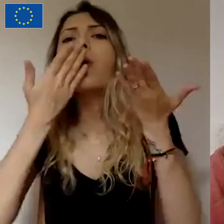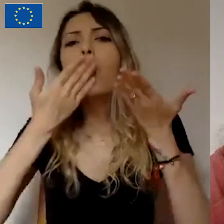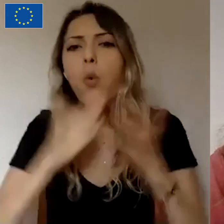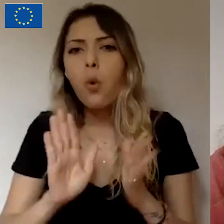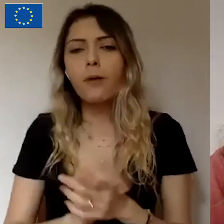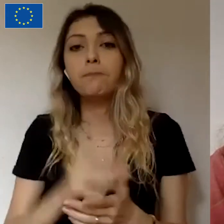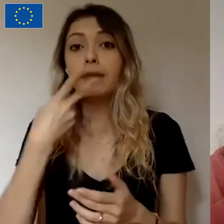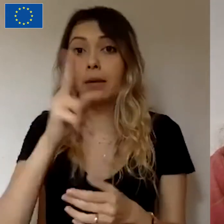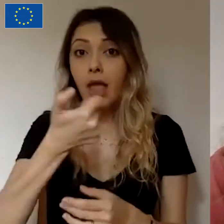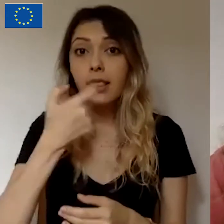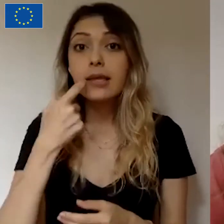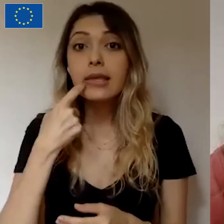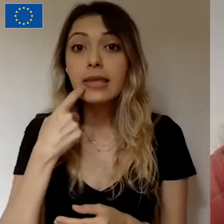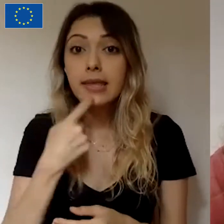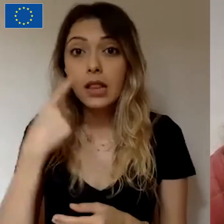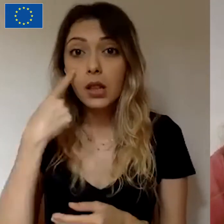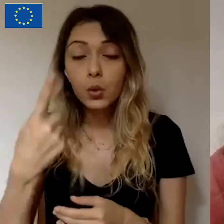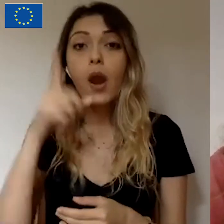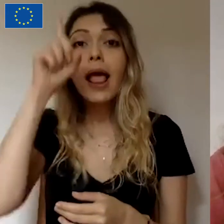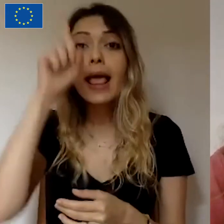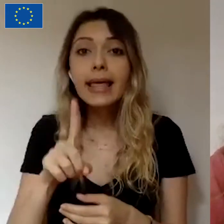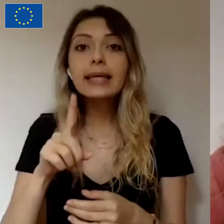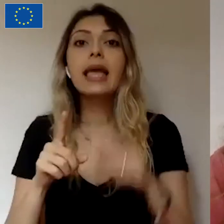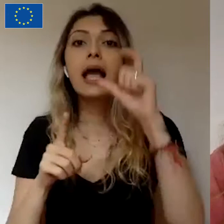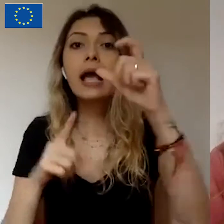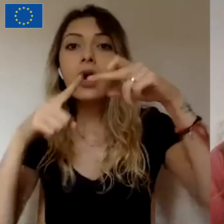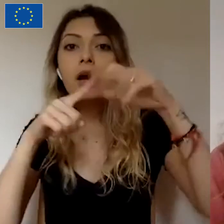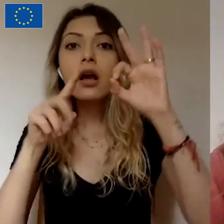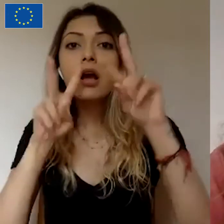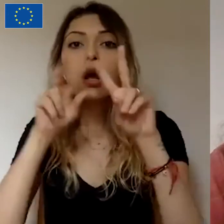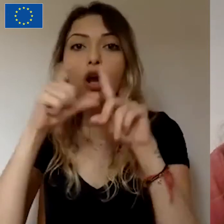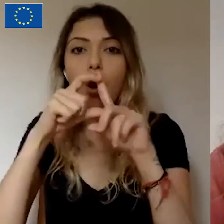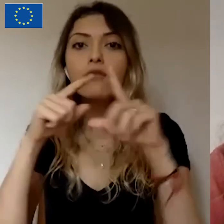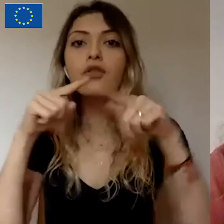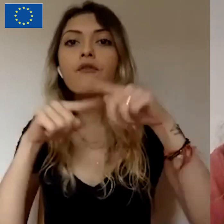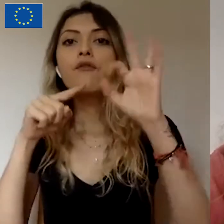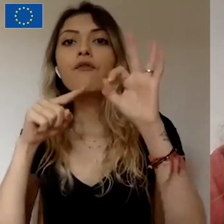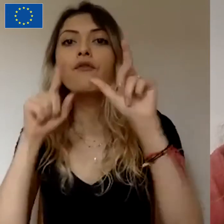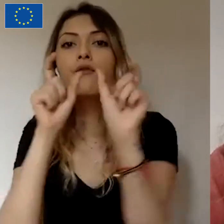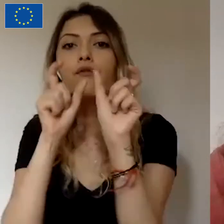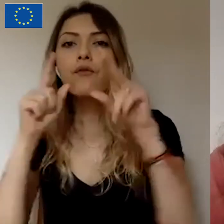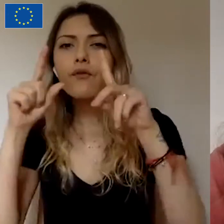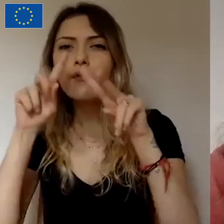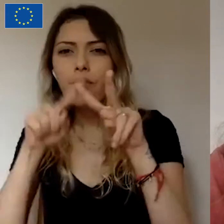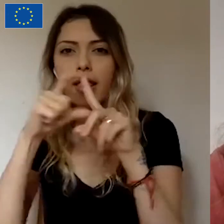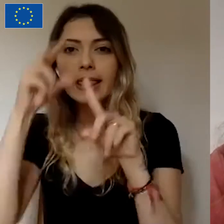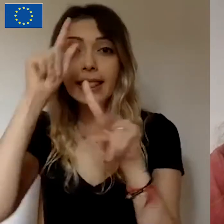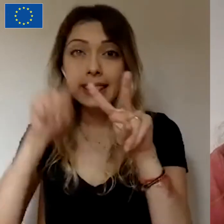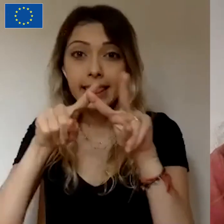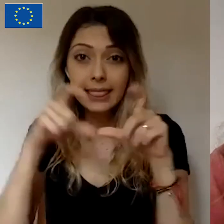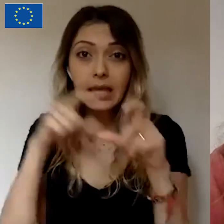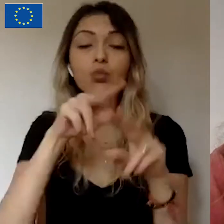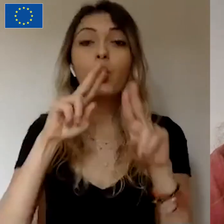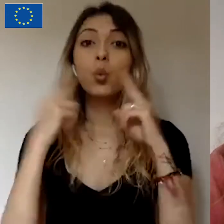yılına geldiğimizde ilk kez crowdfunding yani kitlesel fonlamayı dünya üzerinde literatüre girdiğini görüyoruz.